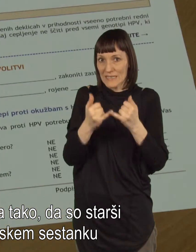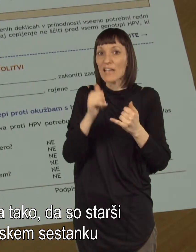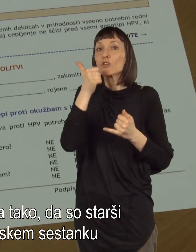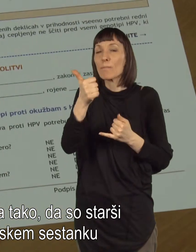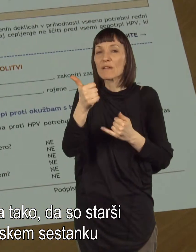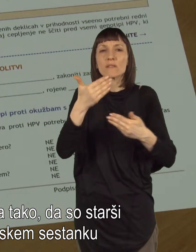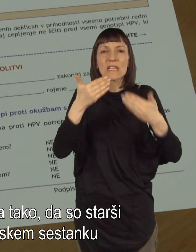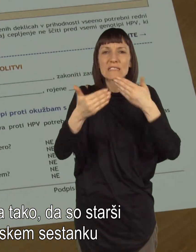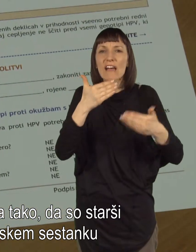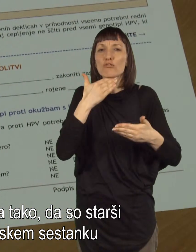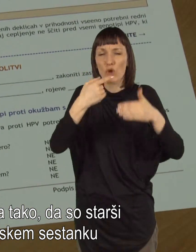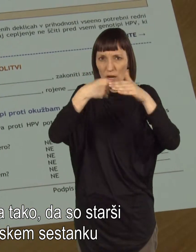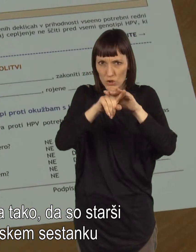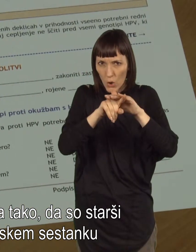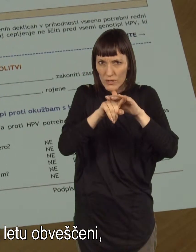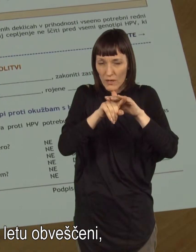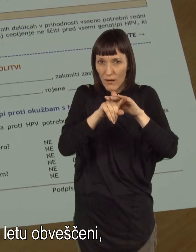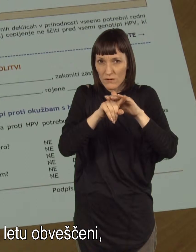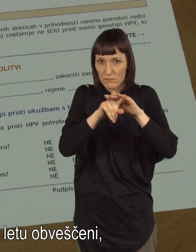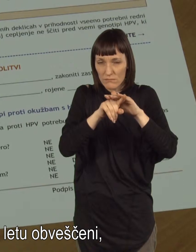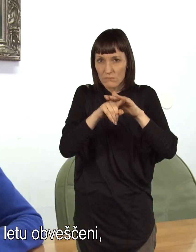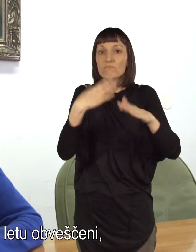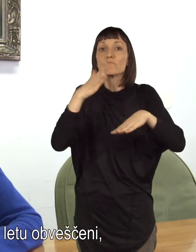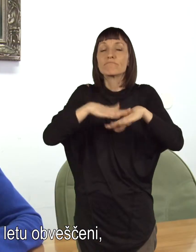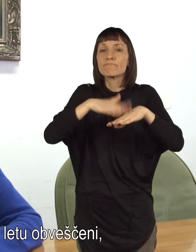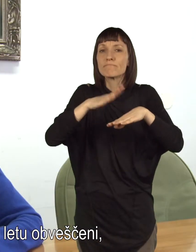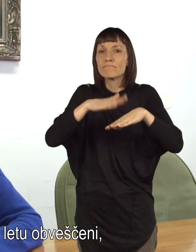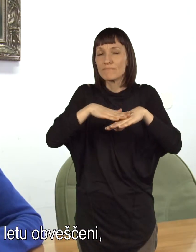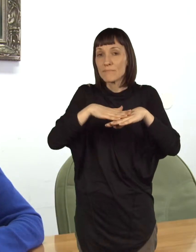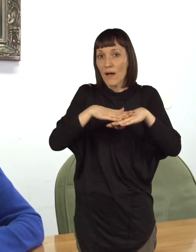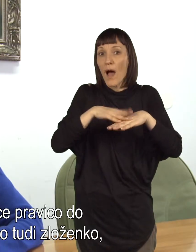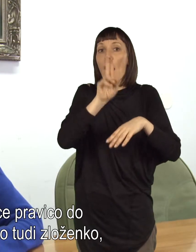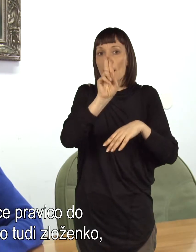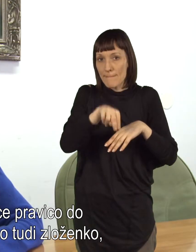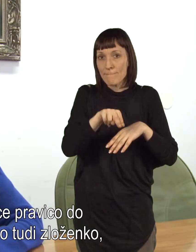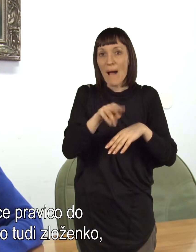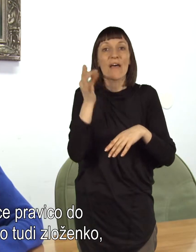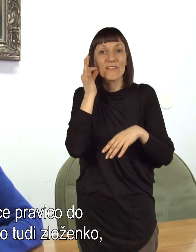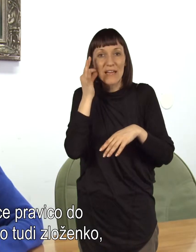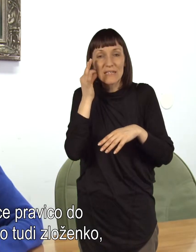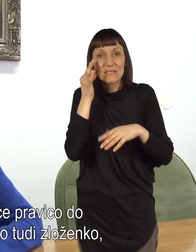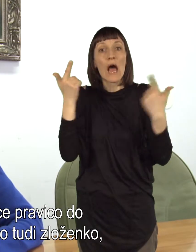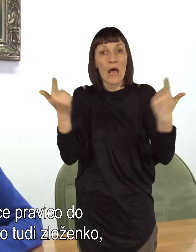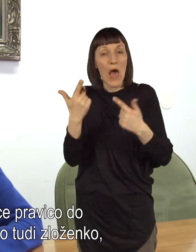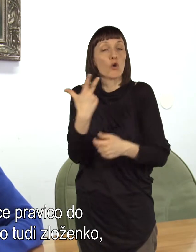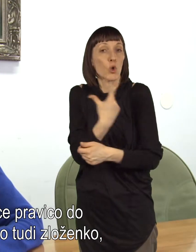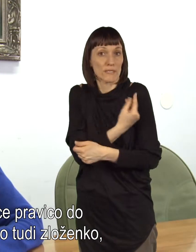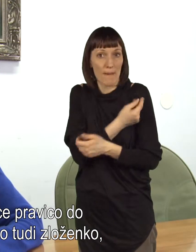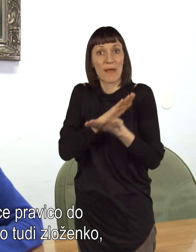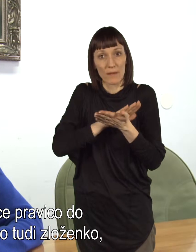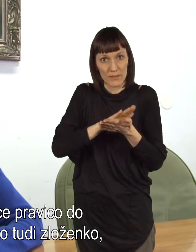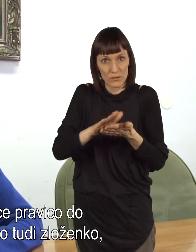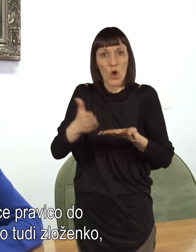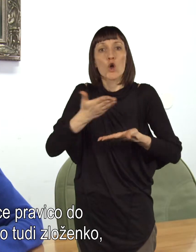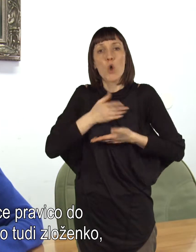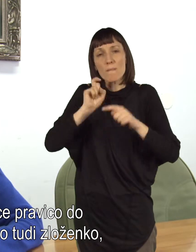starši na prvem roditeljskem sestanku v novem šolskem letu obveščeni, da imajo deklice pravico do tega